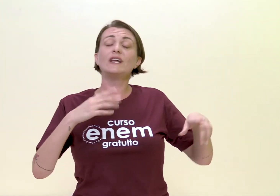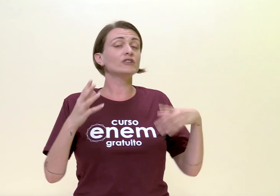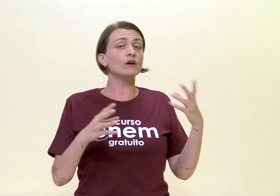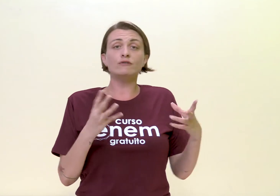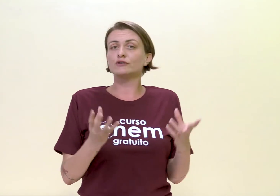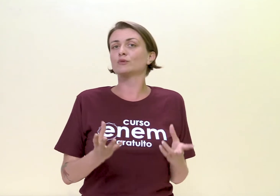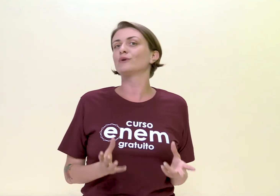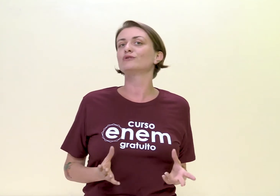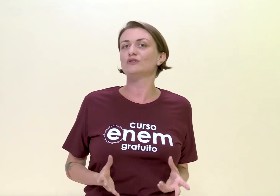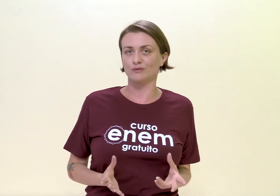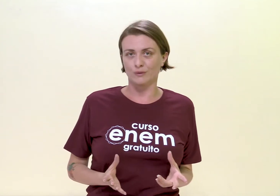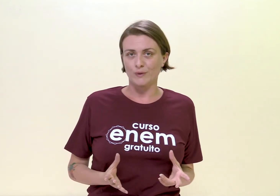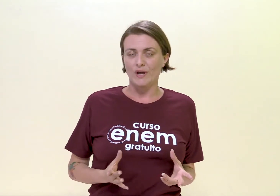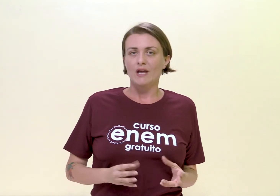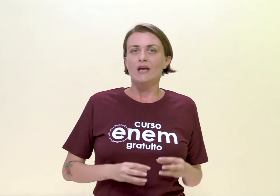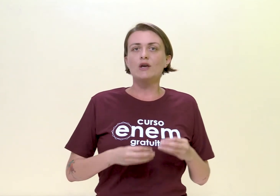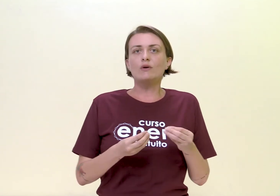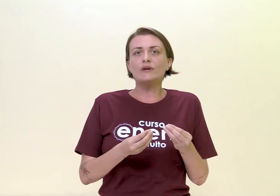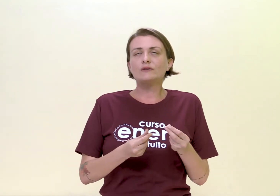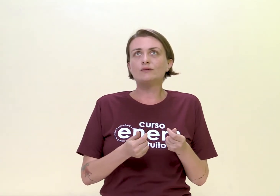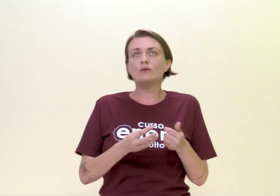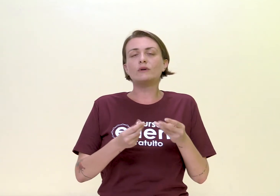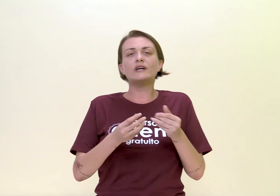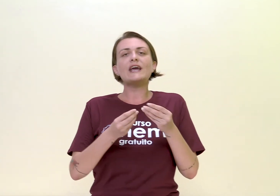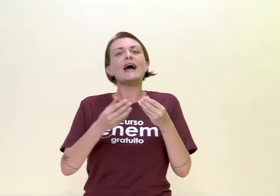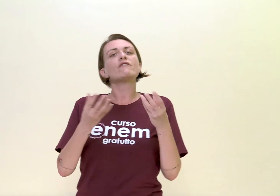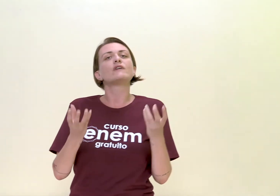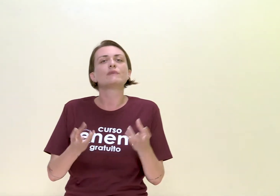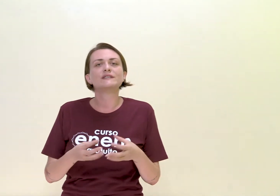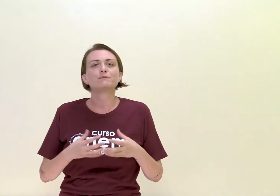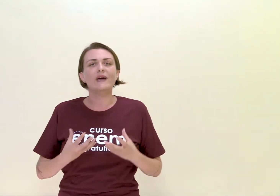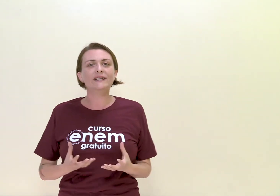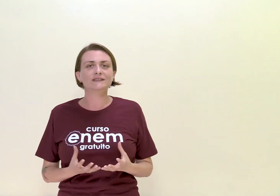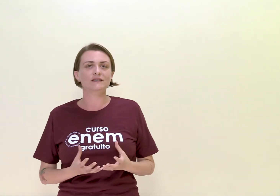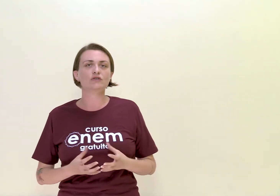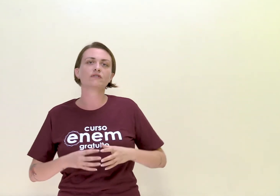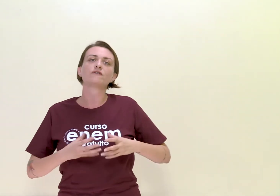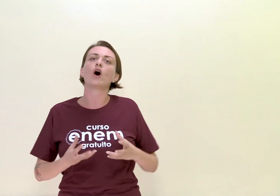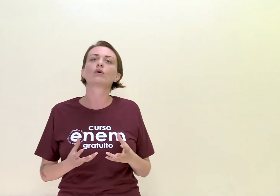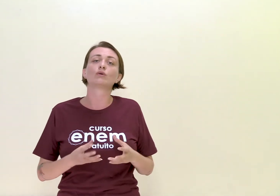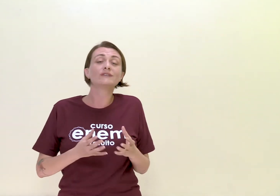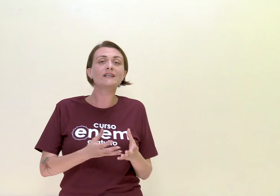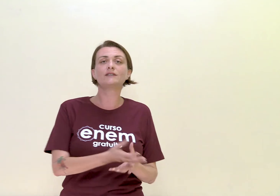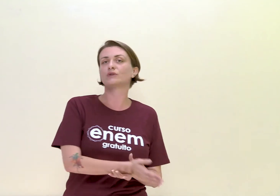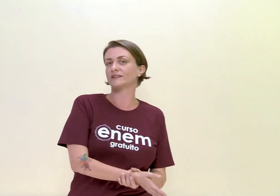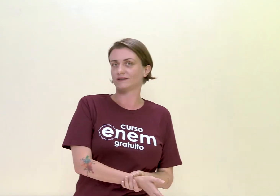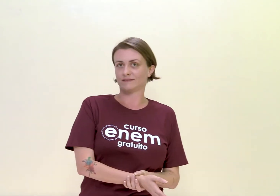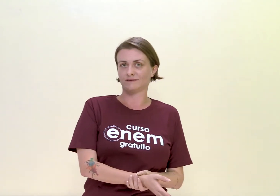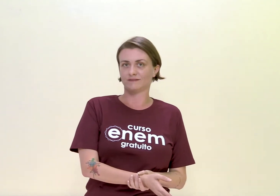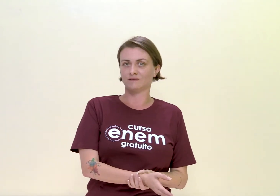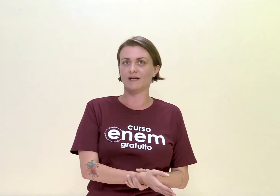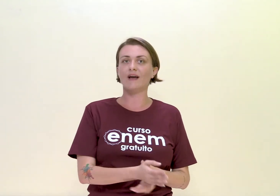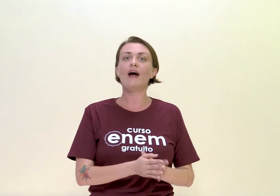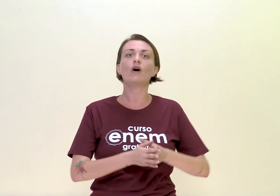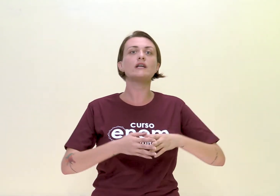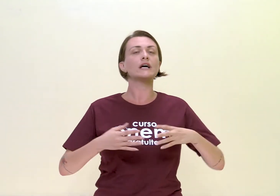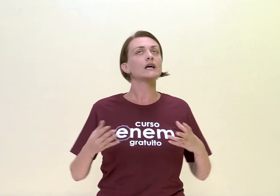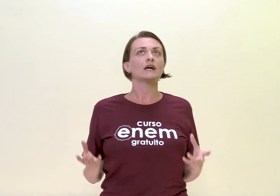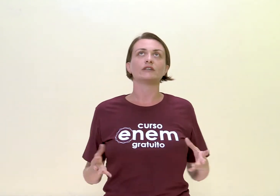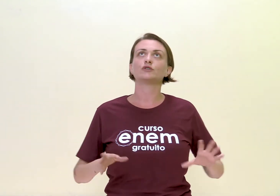eles já estavam fugindo um pouco disso. E isso criava uma espécie de foco na natureza. Ah, olha, a gente